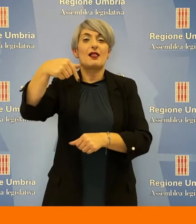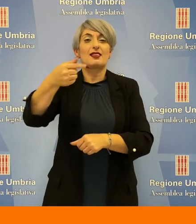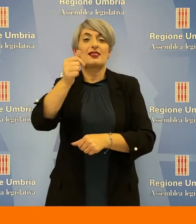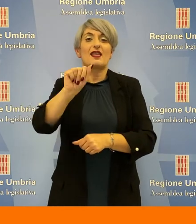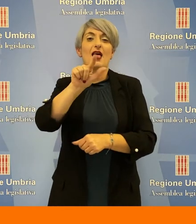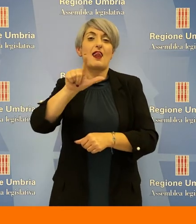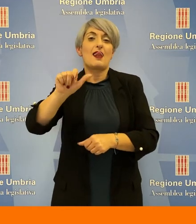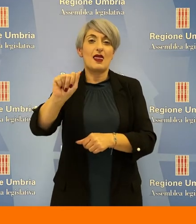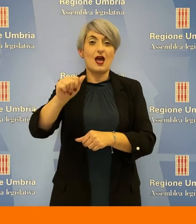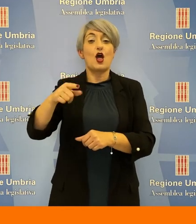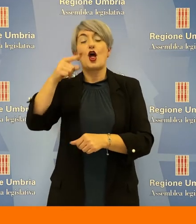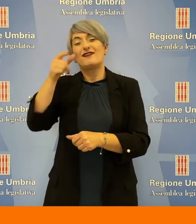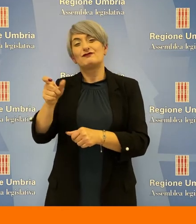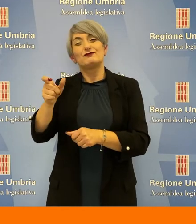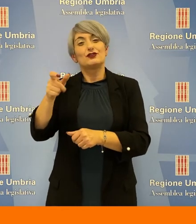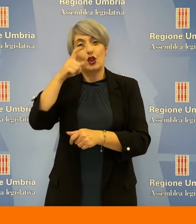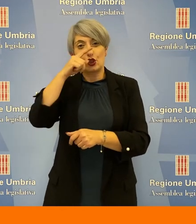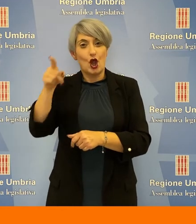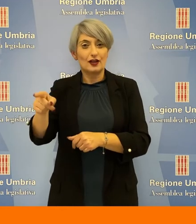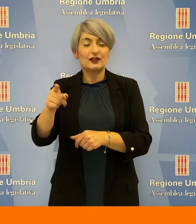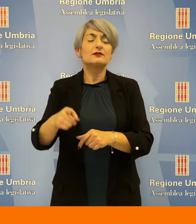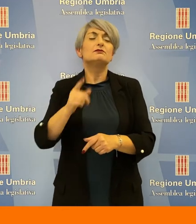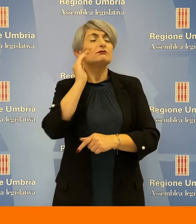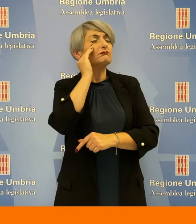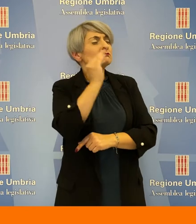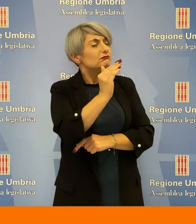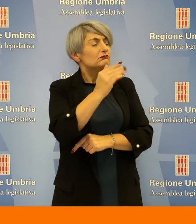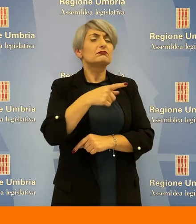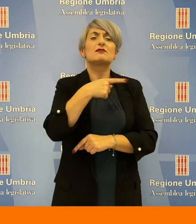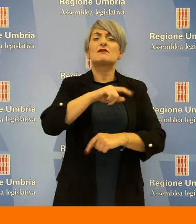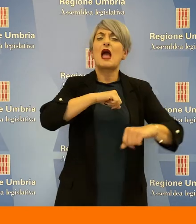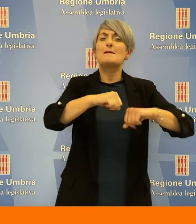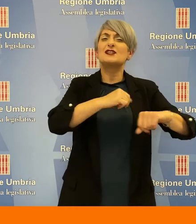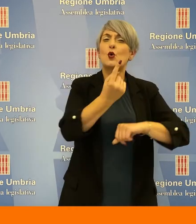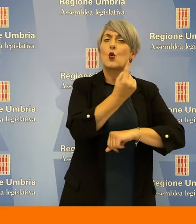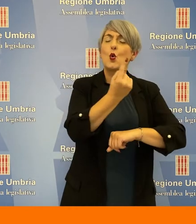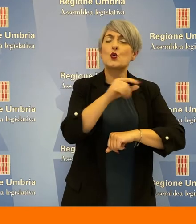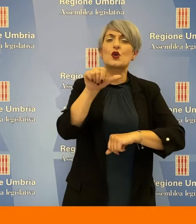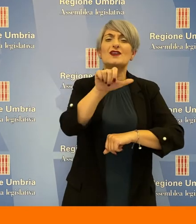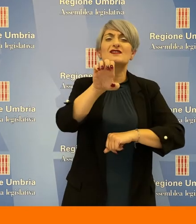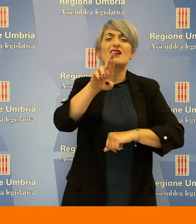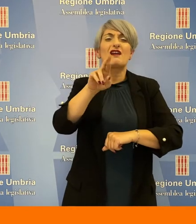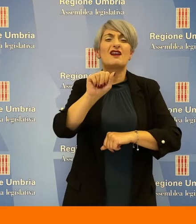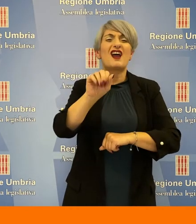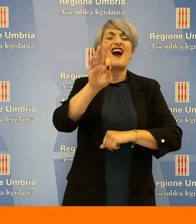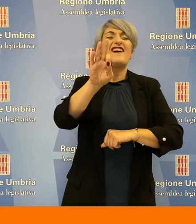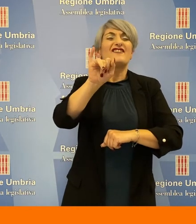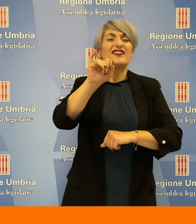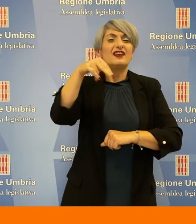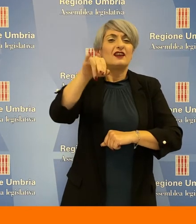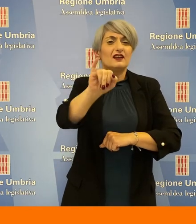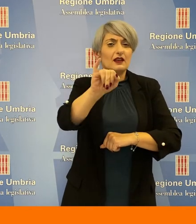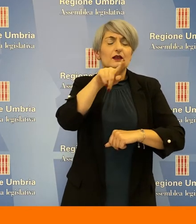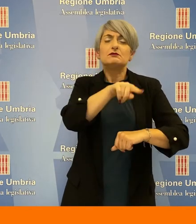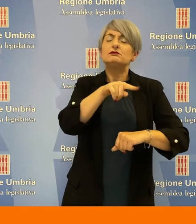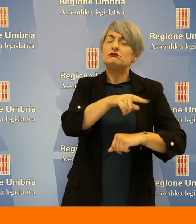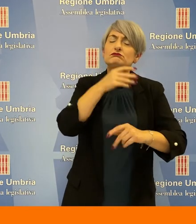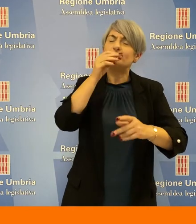Todi. Da una approfondita audizione dell'amministratore unico Marcello Serafini è emersa l'importanza che riveste la struttura quale